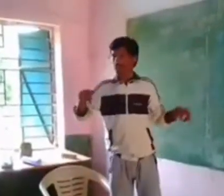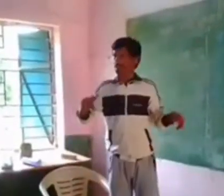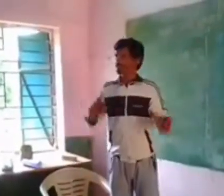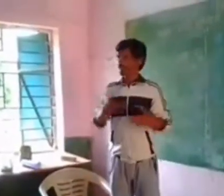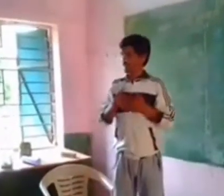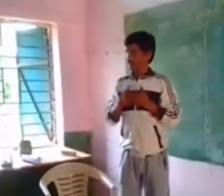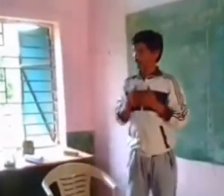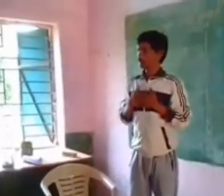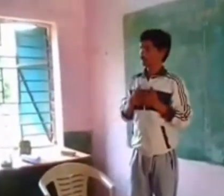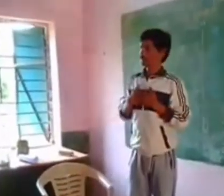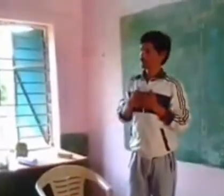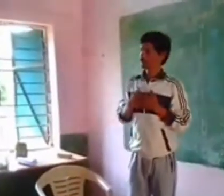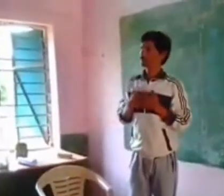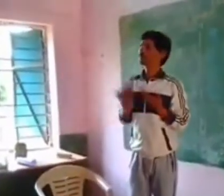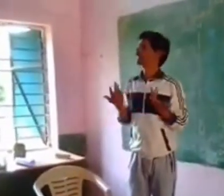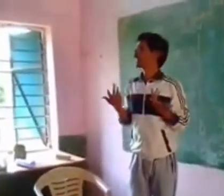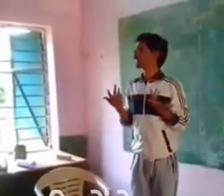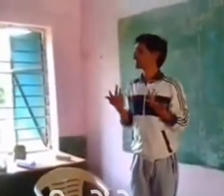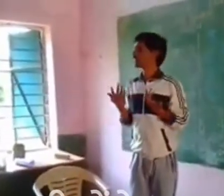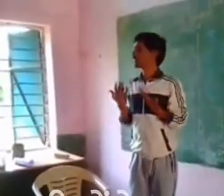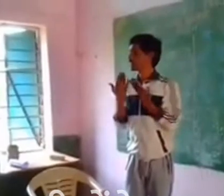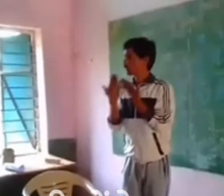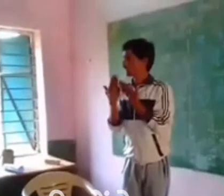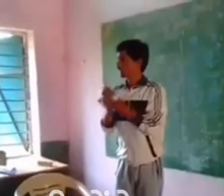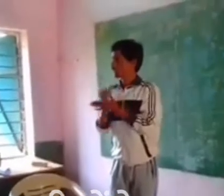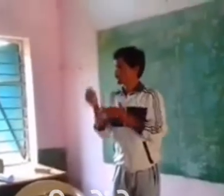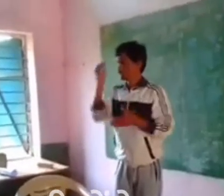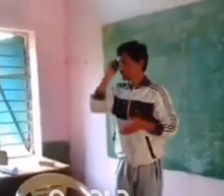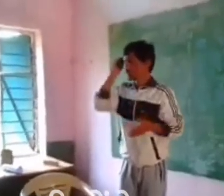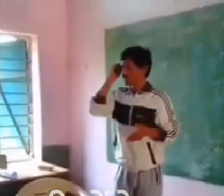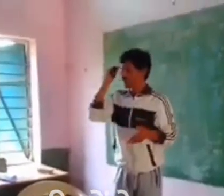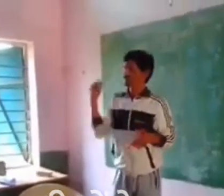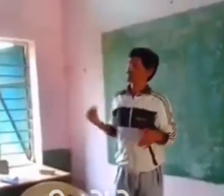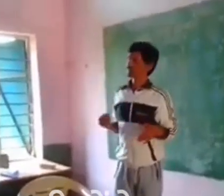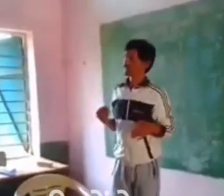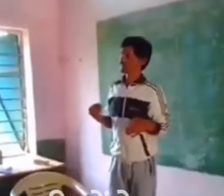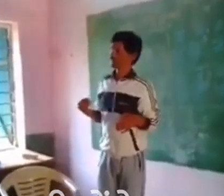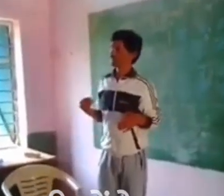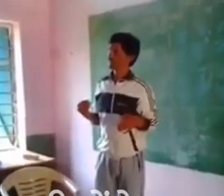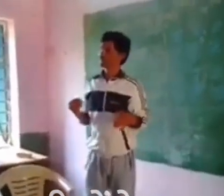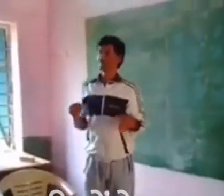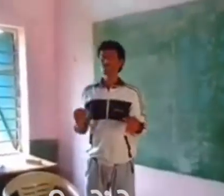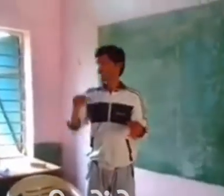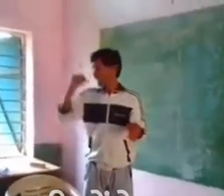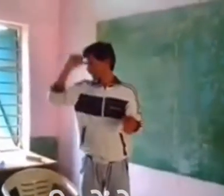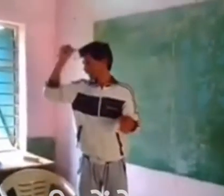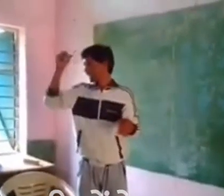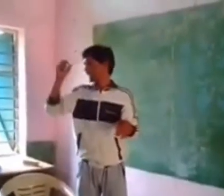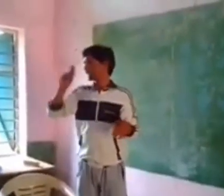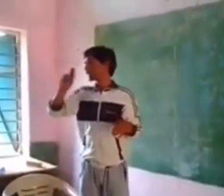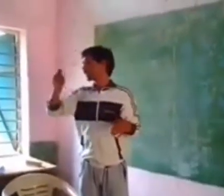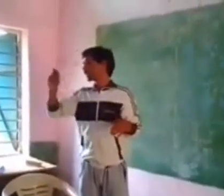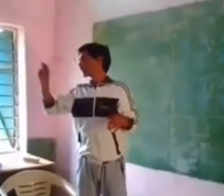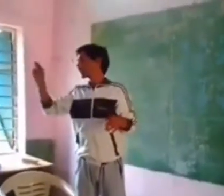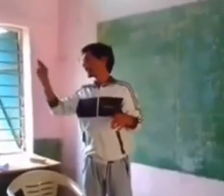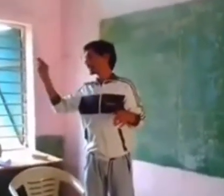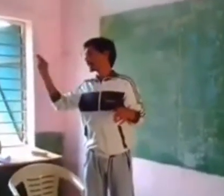हम क्या पढ़ेंगे और सीखेंगे? हिंदी बन